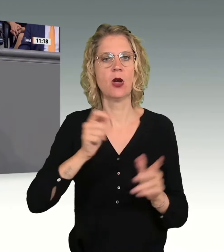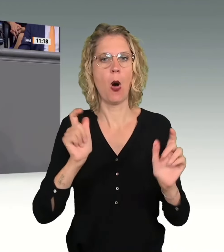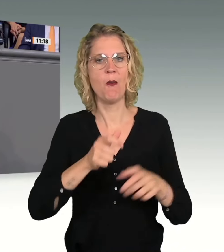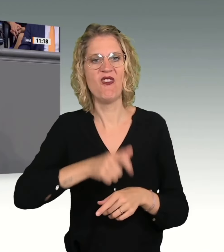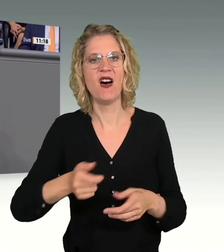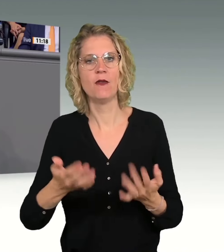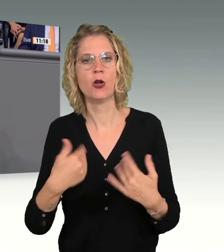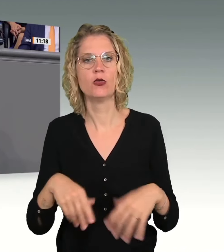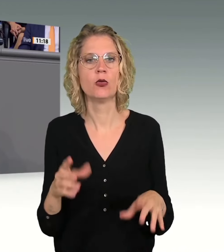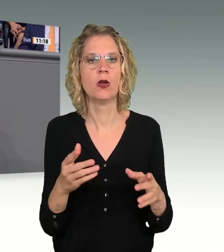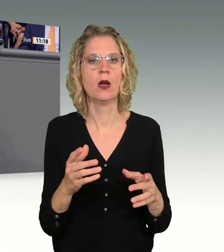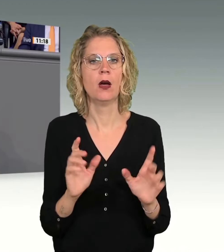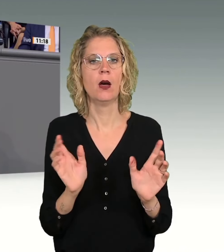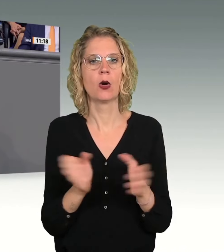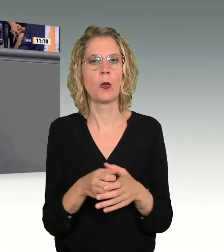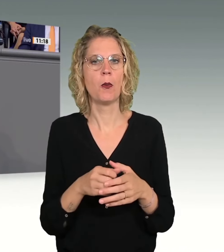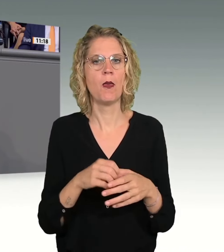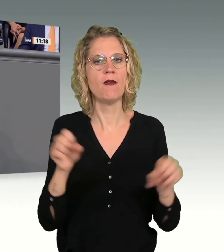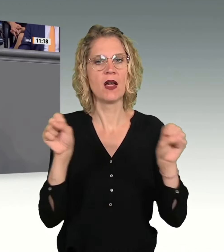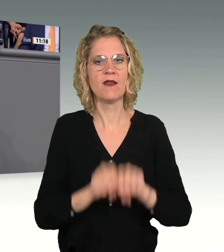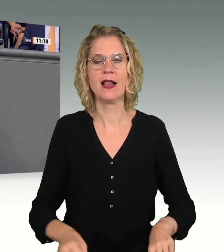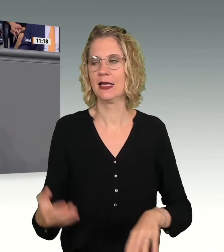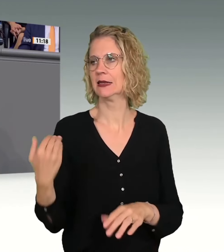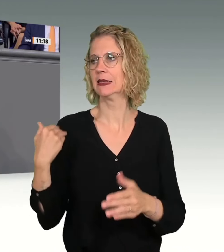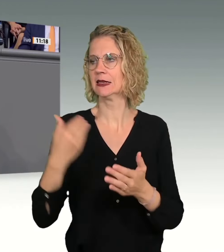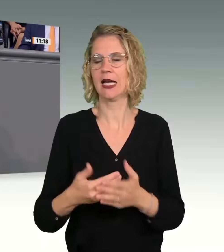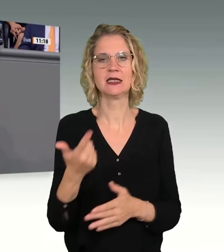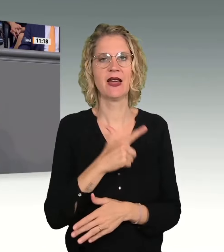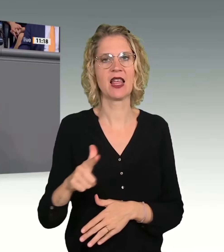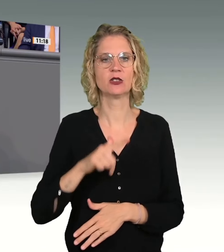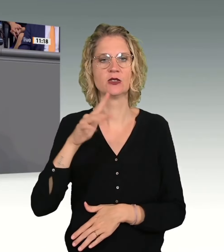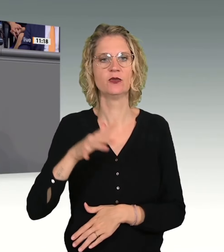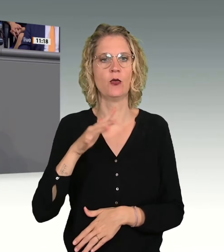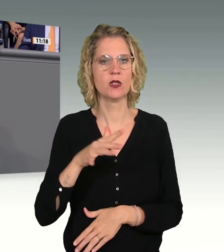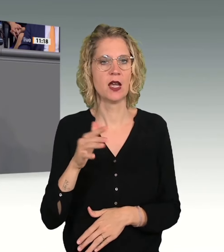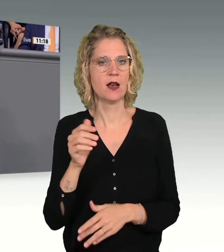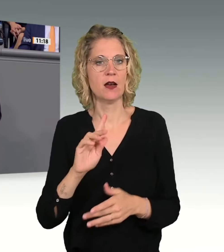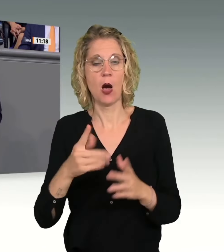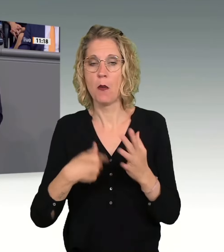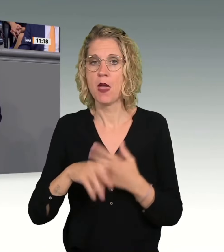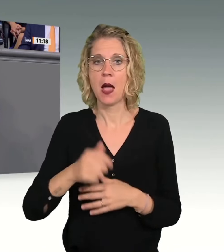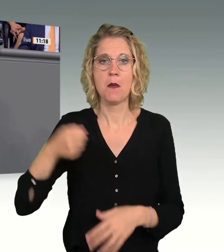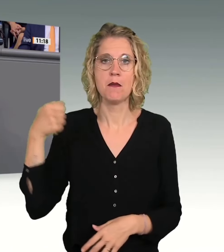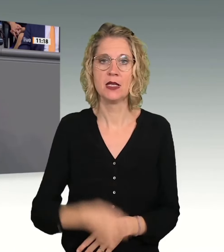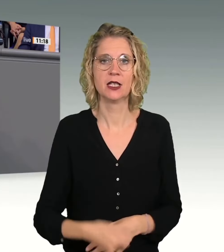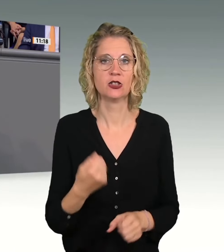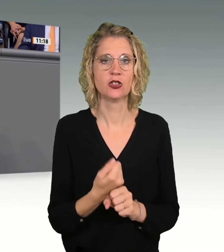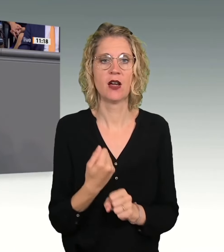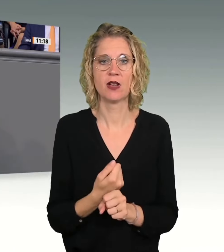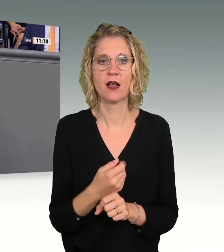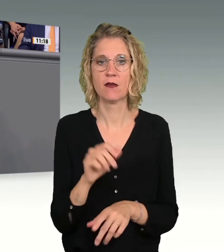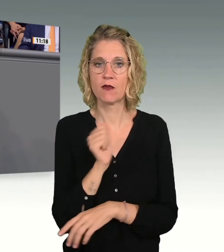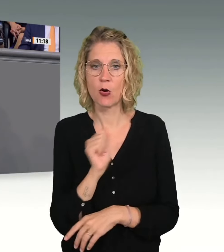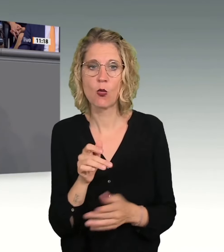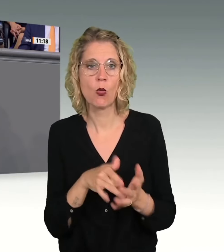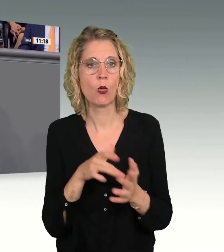Politik der offenen Grenzen. Der Abgrund der Brutalität und des Hasses von Migranten, die angeblich schutzsuchend